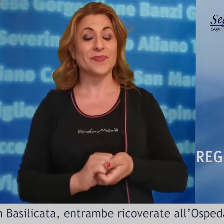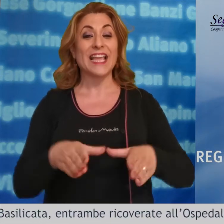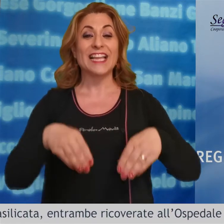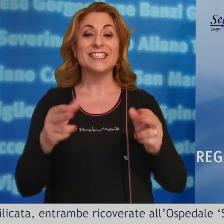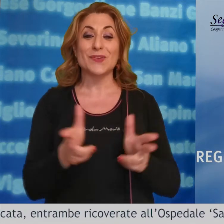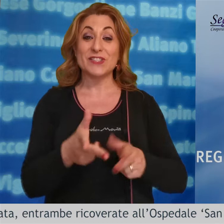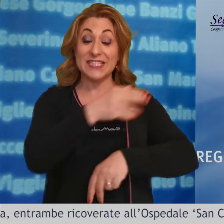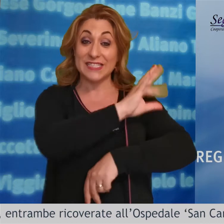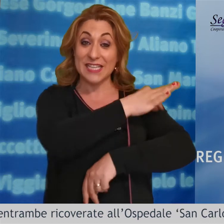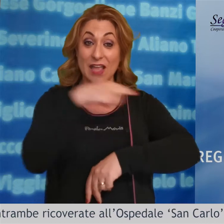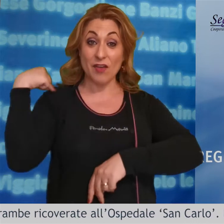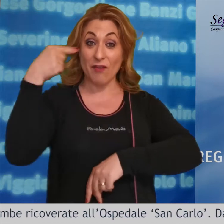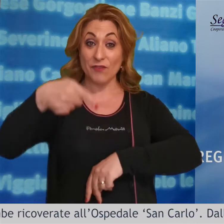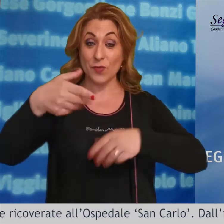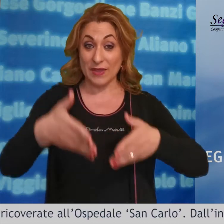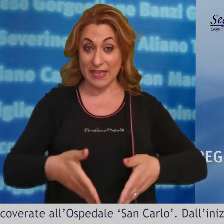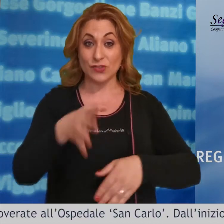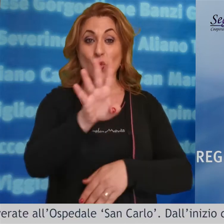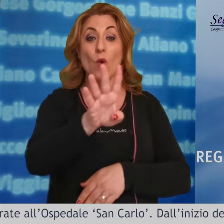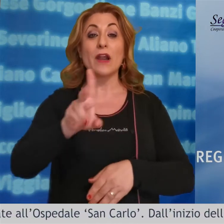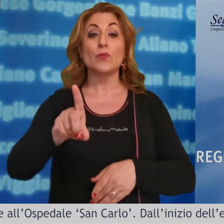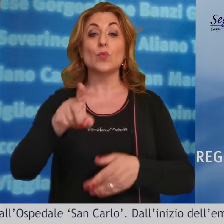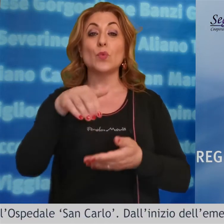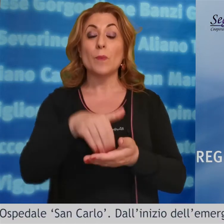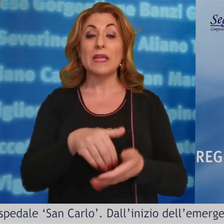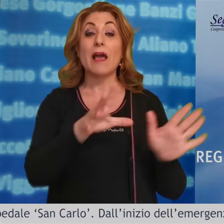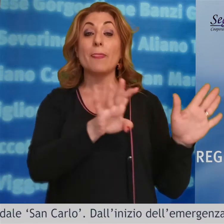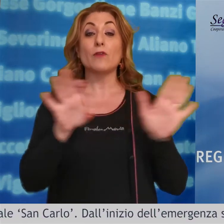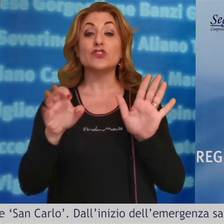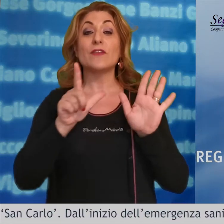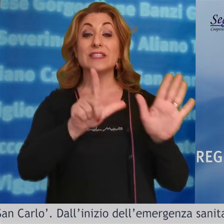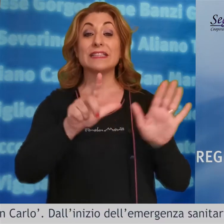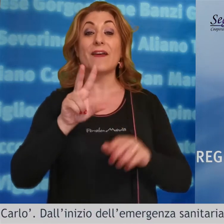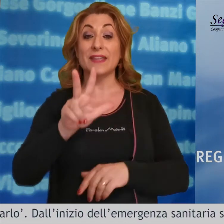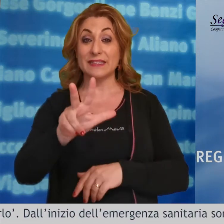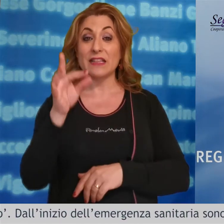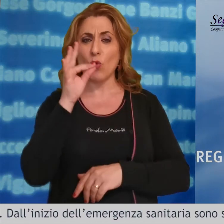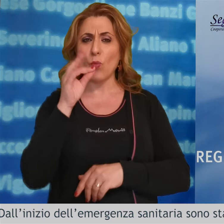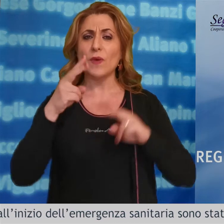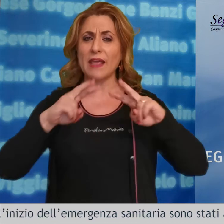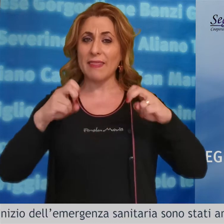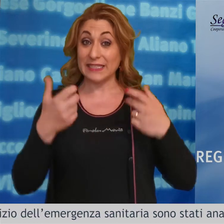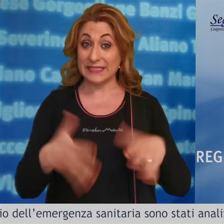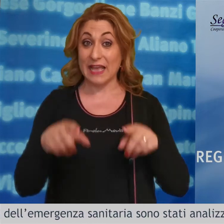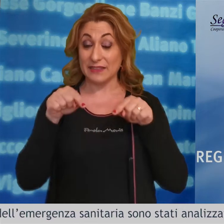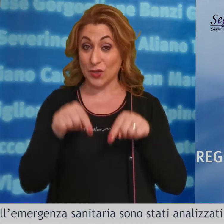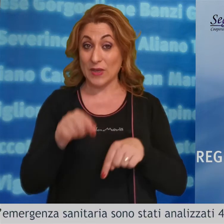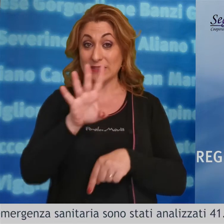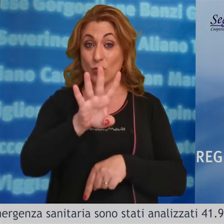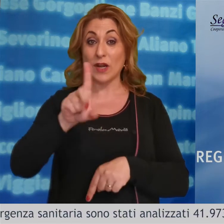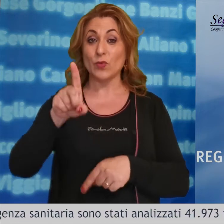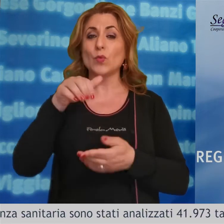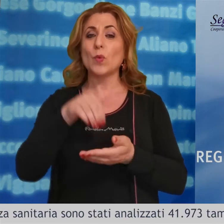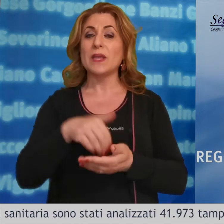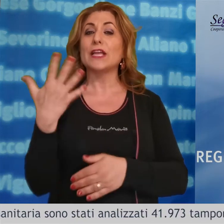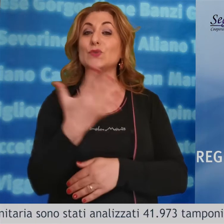'emergenza sanitaria sono stati analizzati 41.973 tamponi, di cui 41